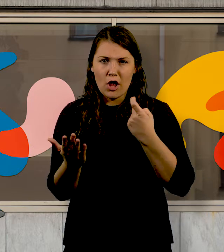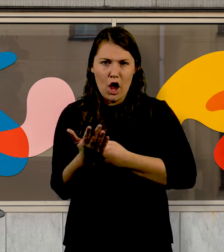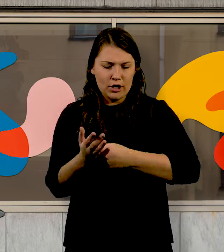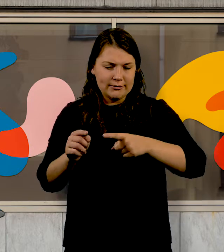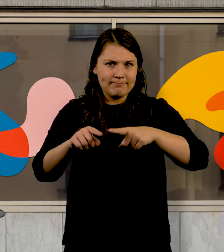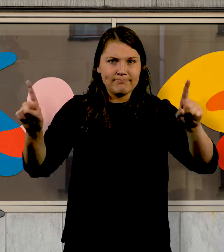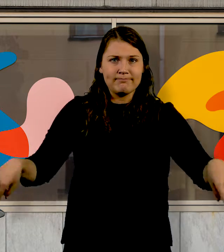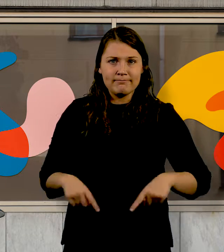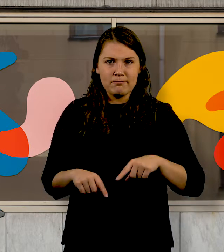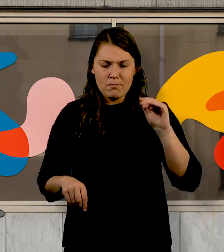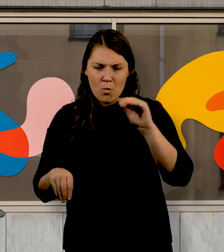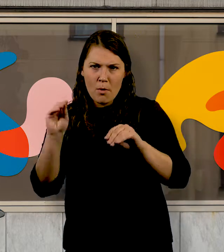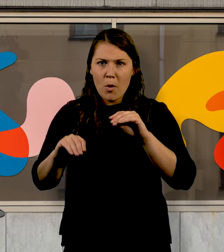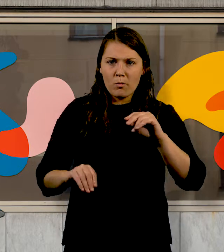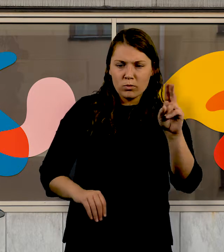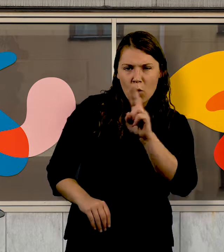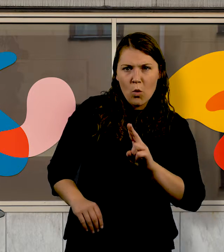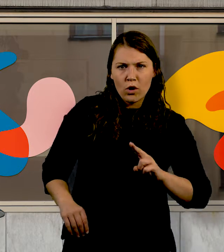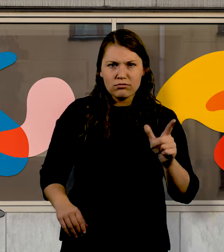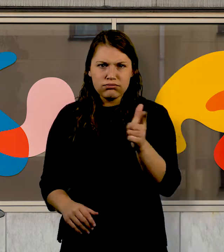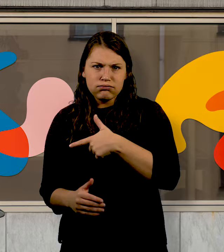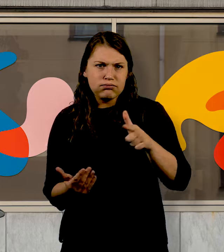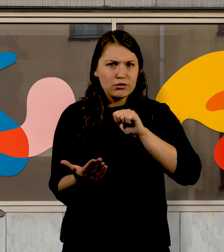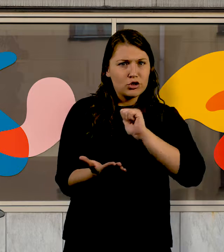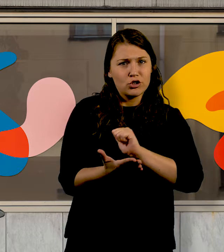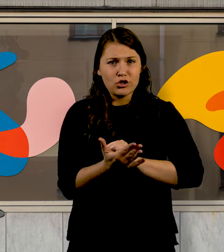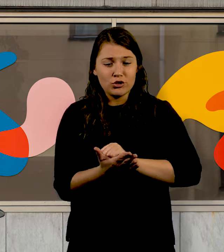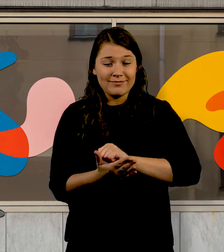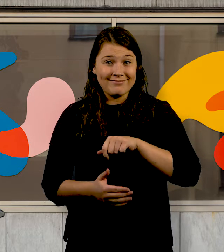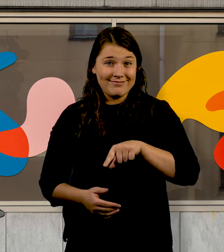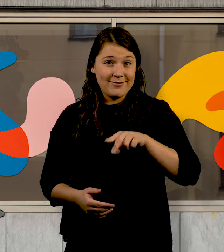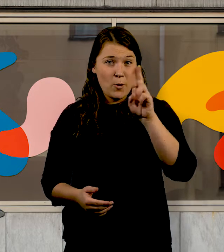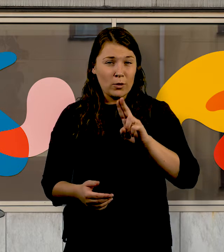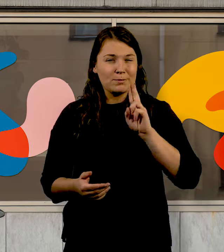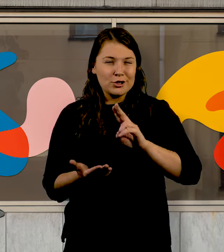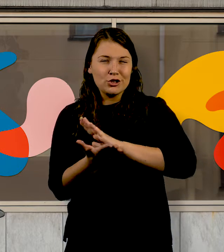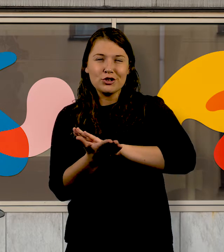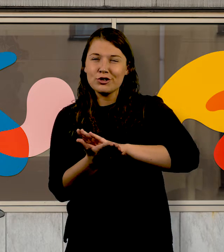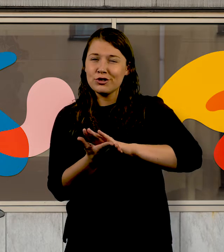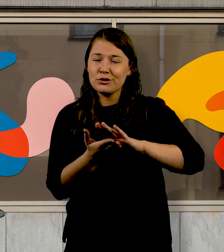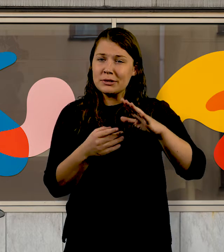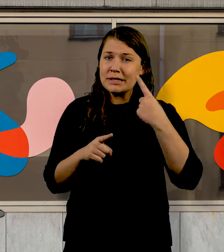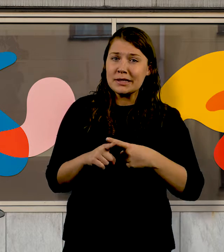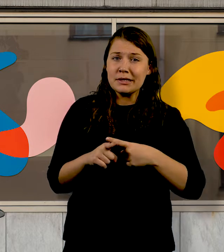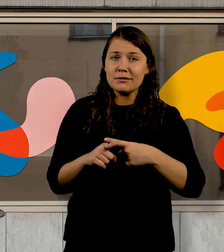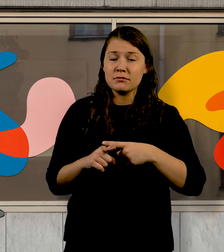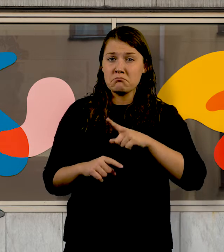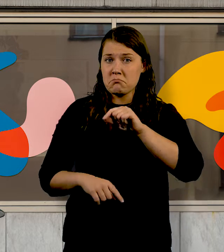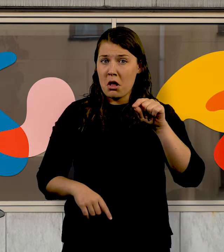en raffinerad enkelhet. Det handlar uteslutande om abstrakta figurationer som växer fram ur en matematisk